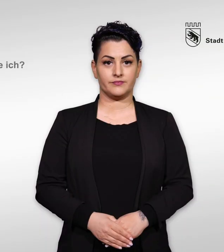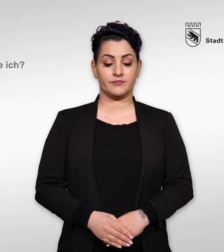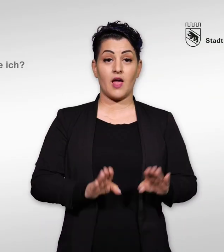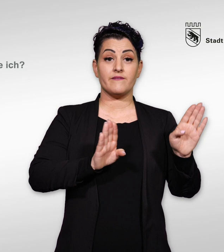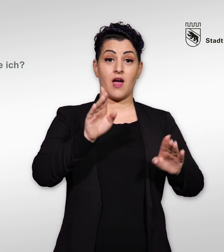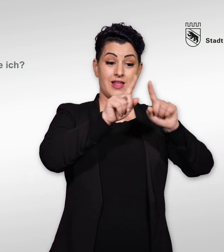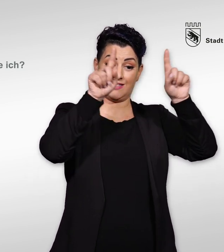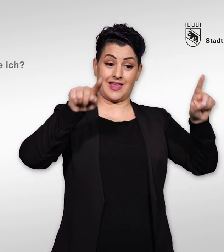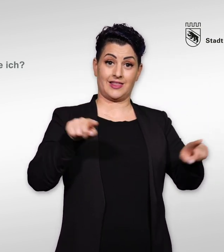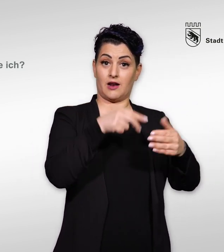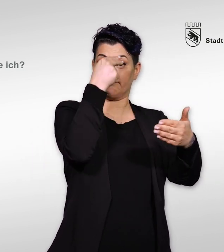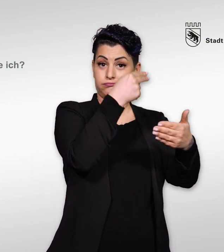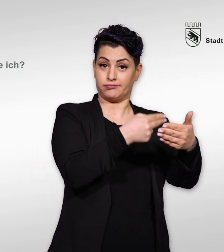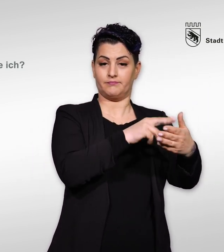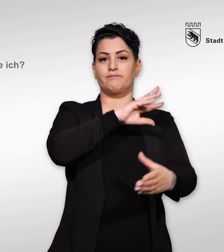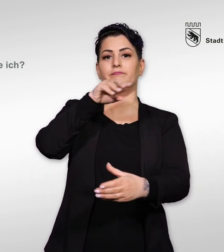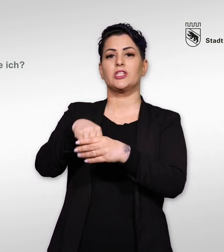Fünftens, Wahlzettel ins Stimmkuvert.